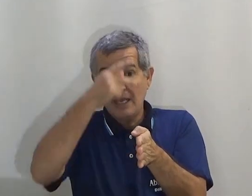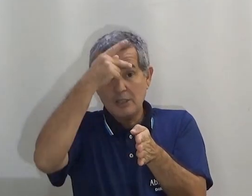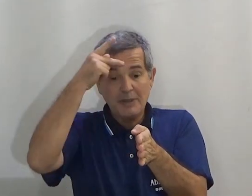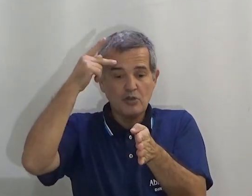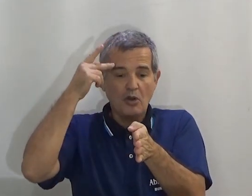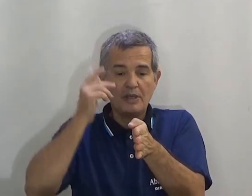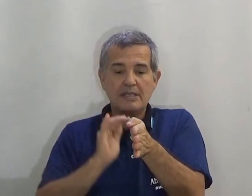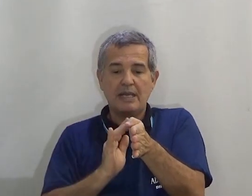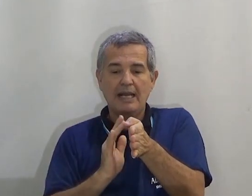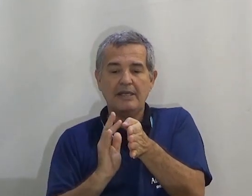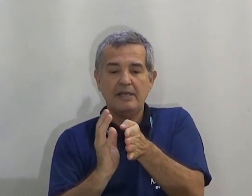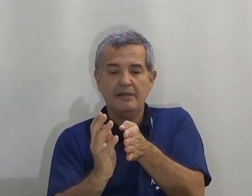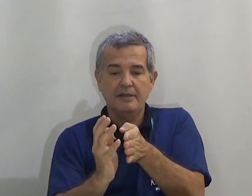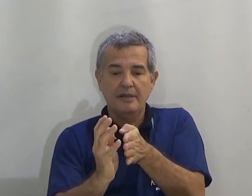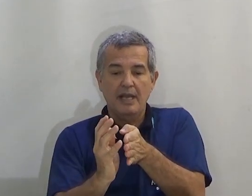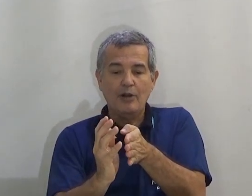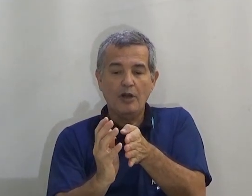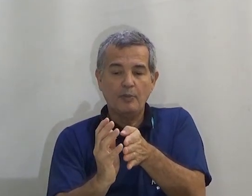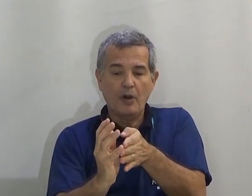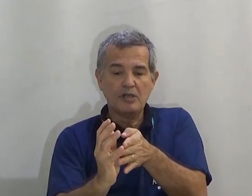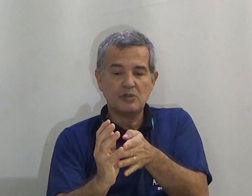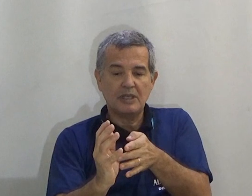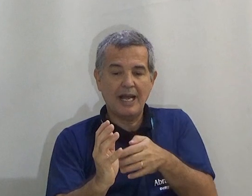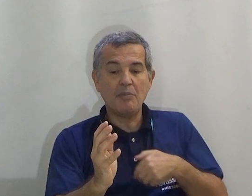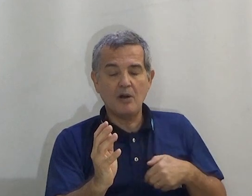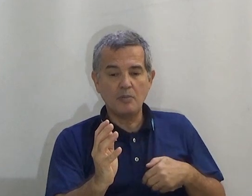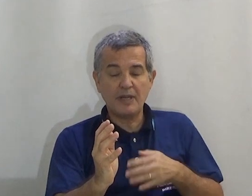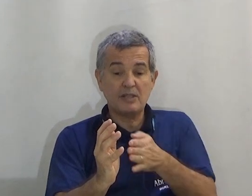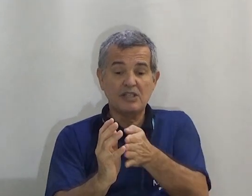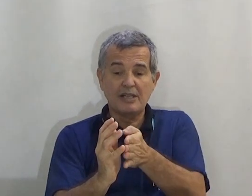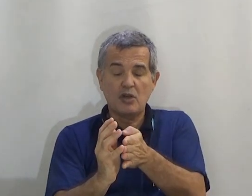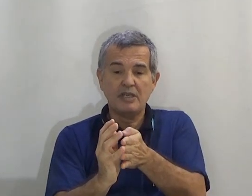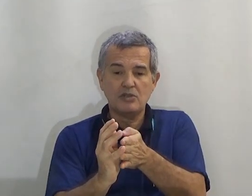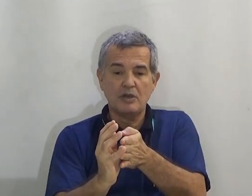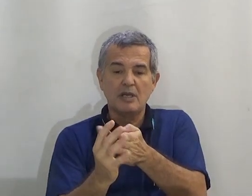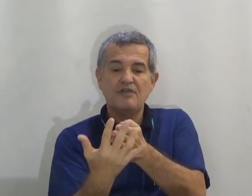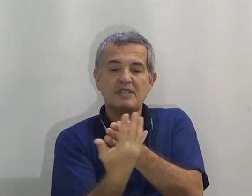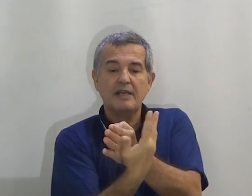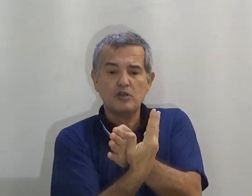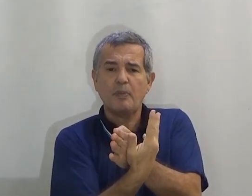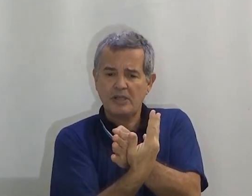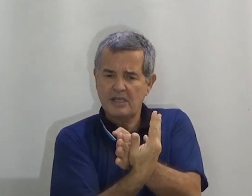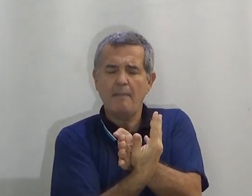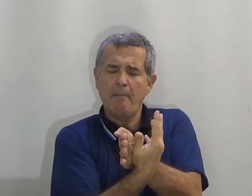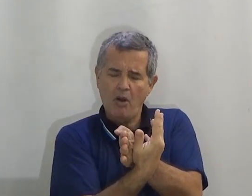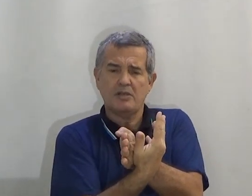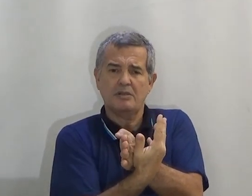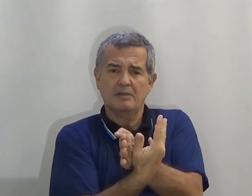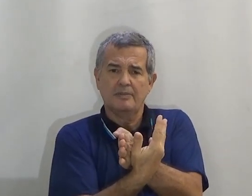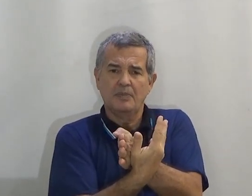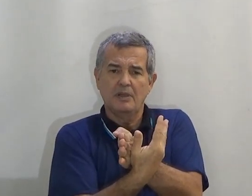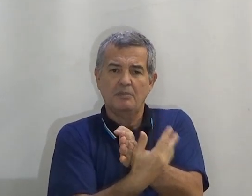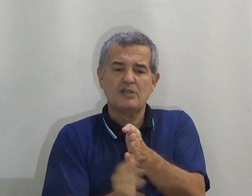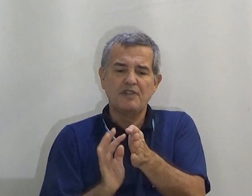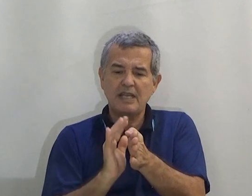E as pessoas aqui. Agora eu posso tirar a mão? Porque se eu deixar só isso e fizer isso, pode ser? Pode.